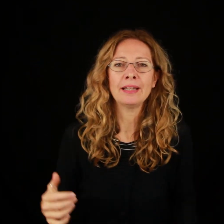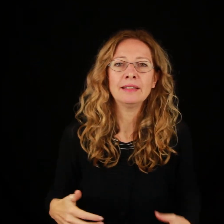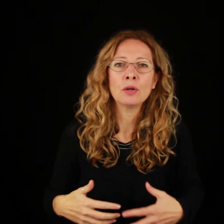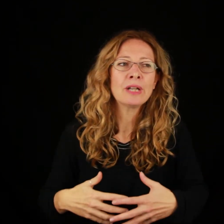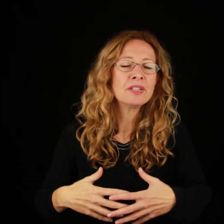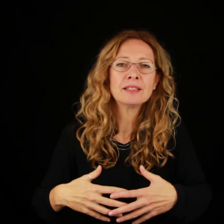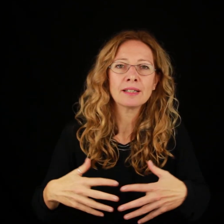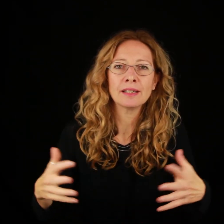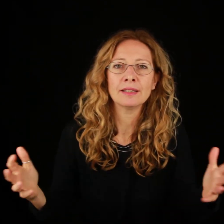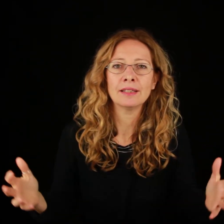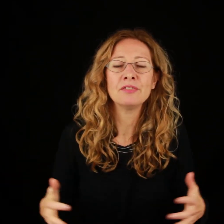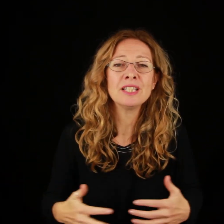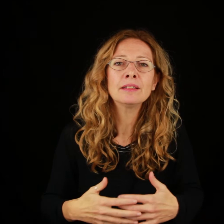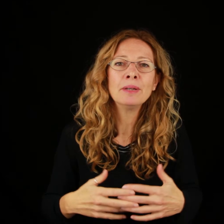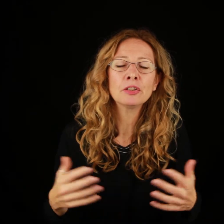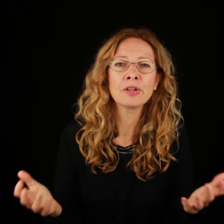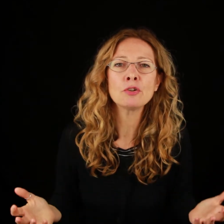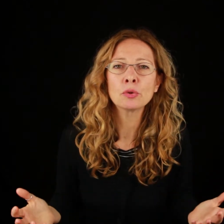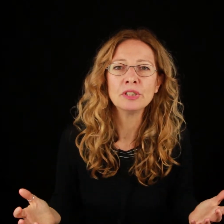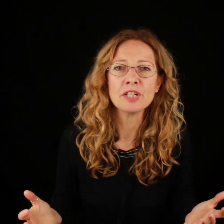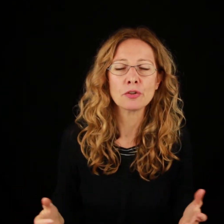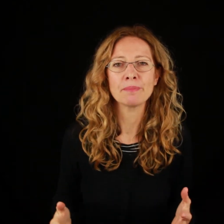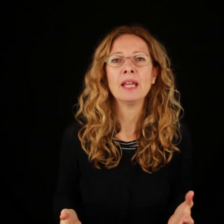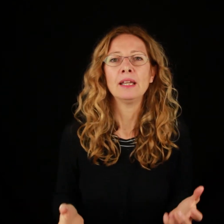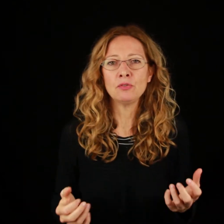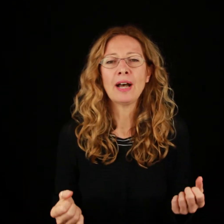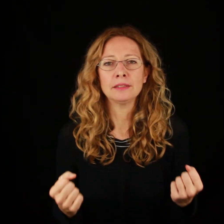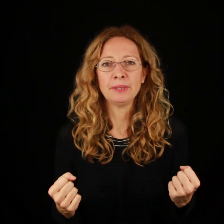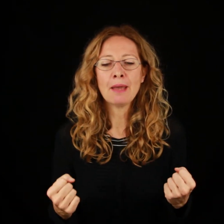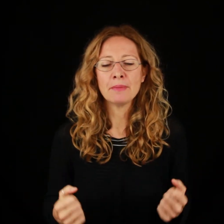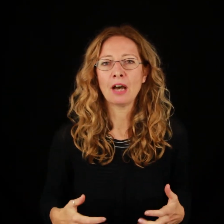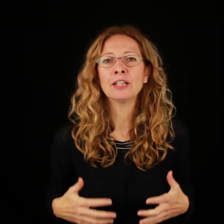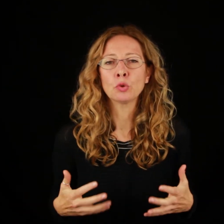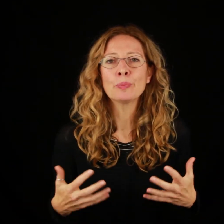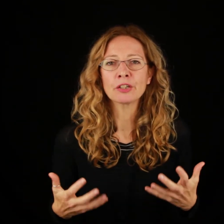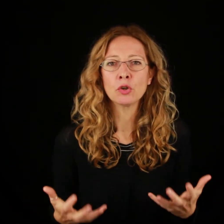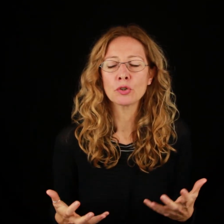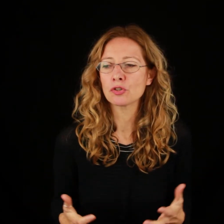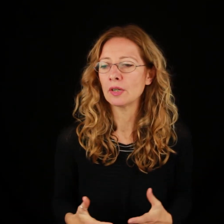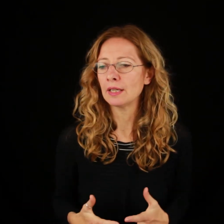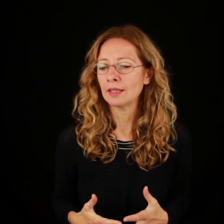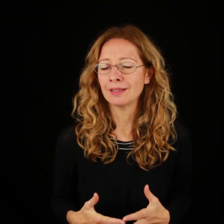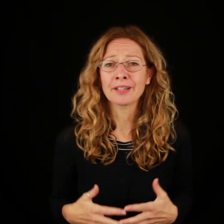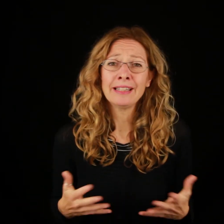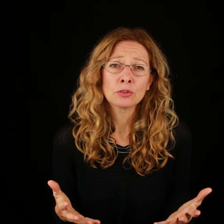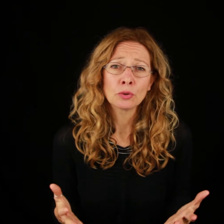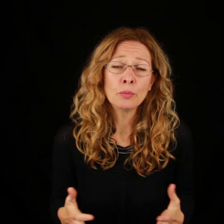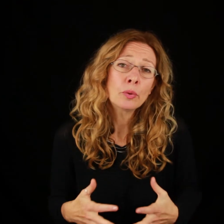e da una vita che evidentemente non hanno condiviso, infatti PM ha fatto un percorso retto, comunque